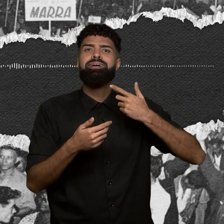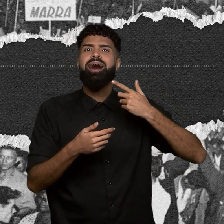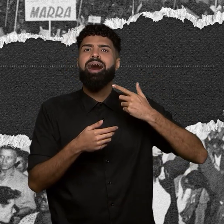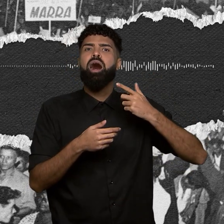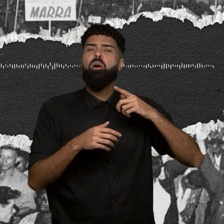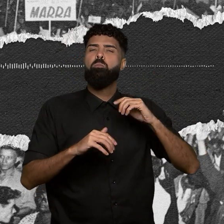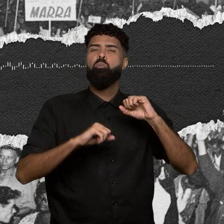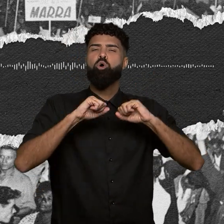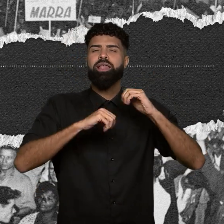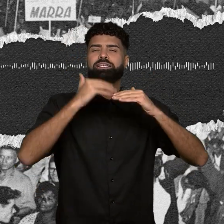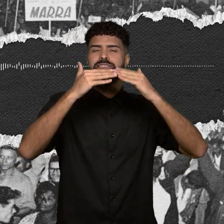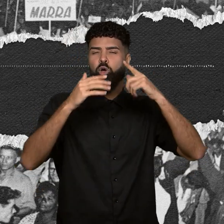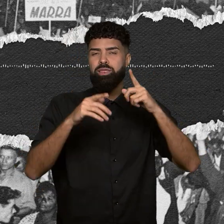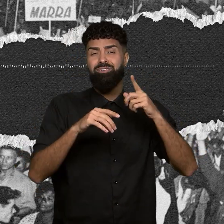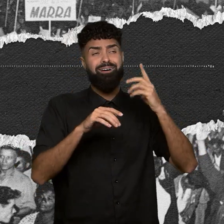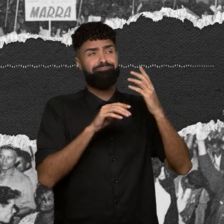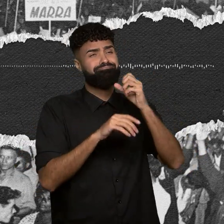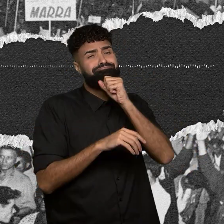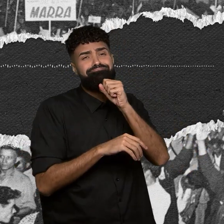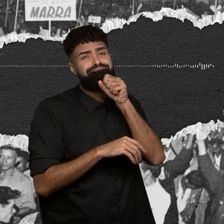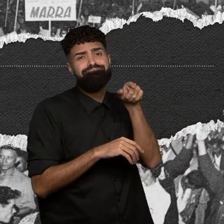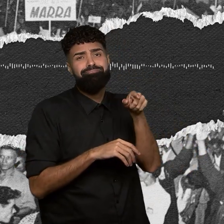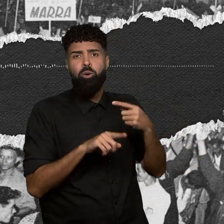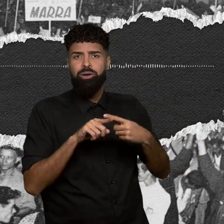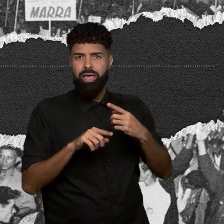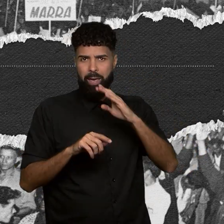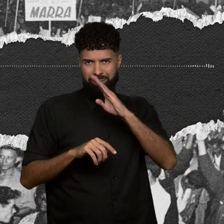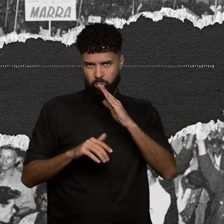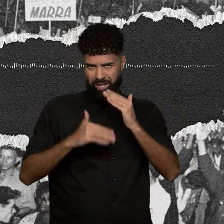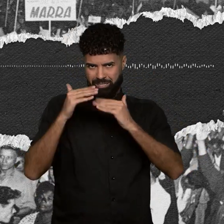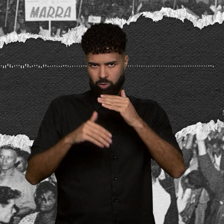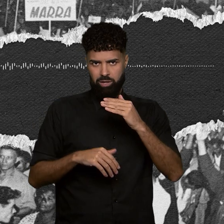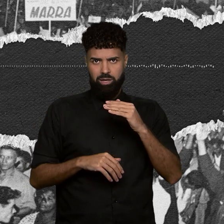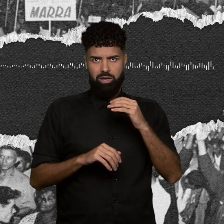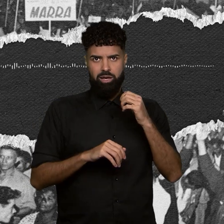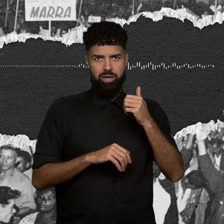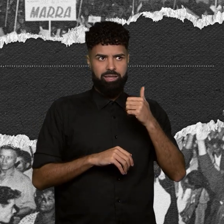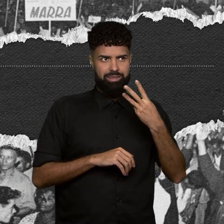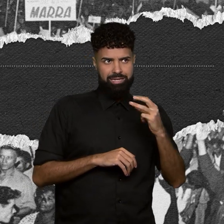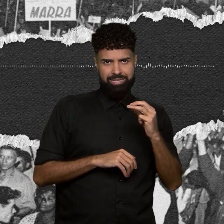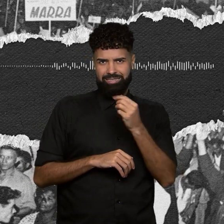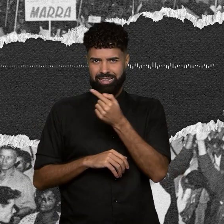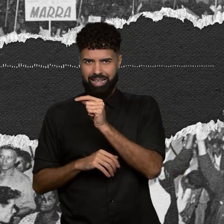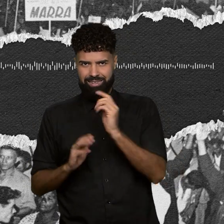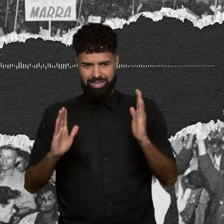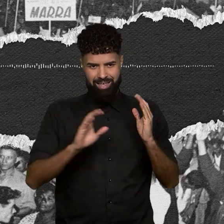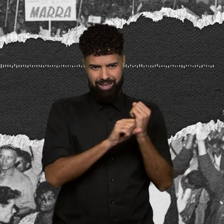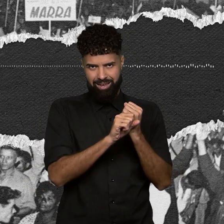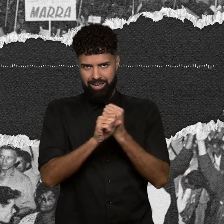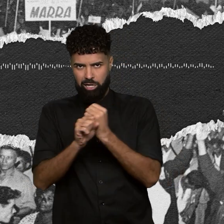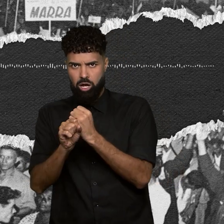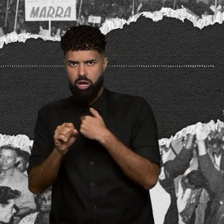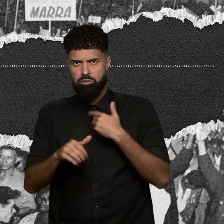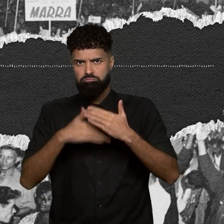O Brasil cresceu entre os anos 30 e os anos 70, a taxa de crescimento de fazer inveja é Brasil de hoje. É um